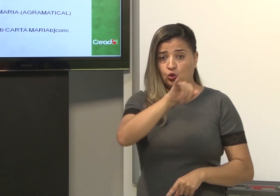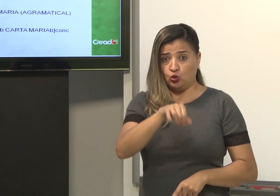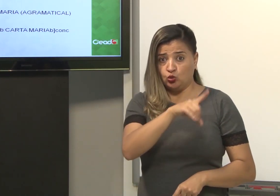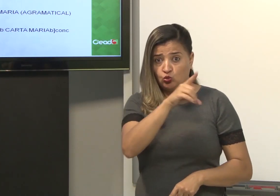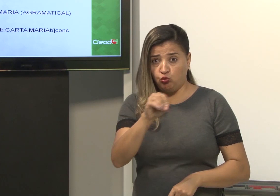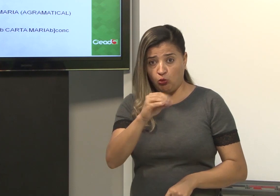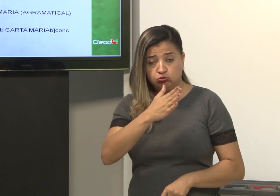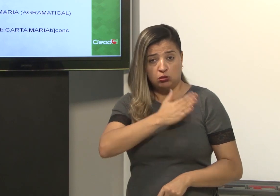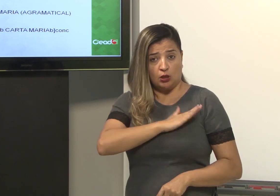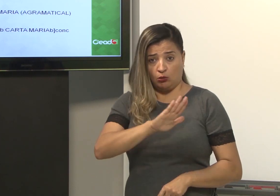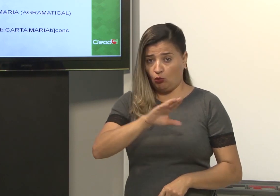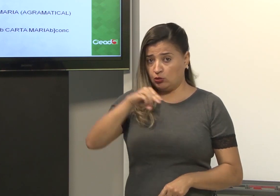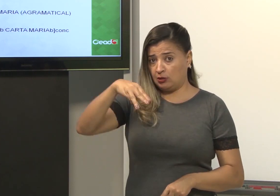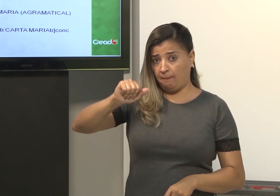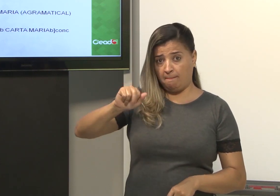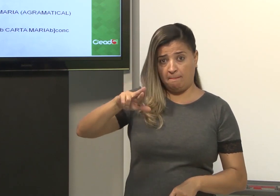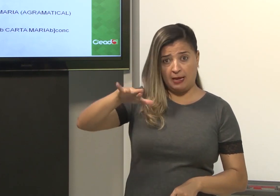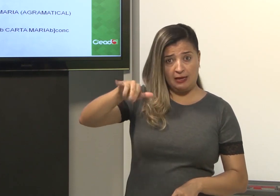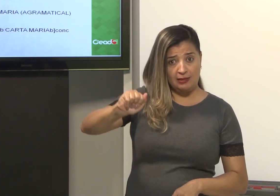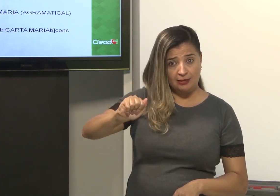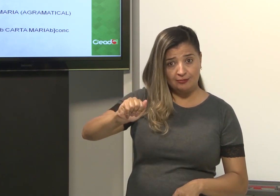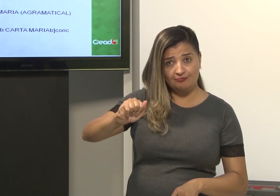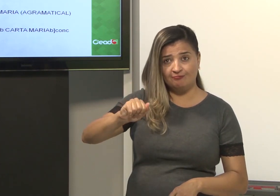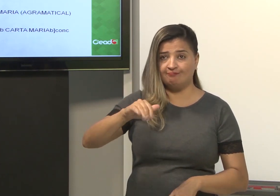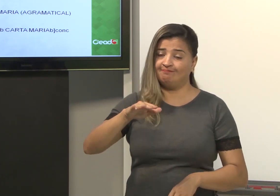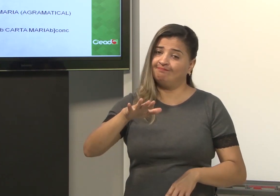João não gosta de Maria.